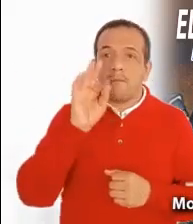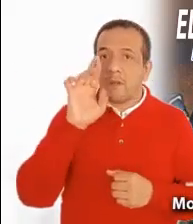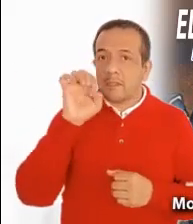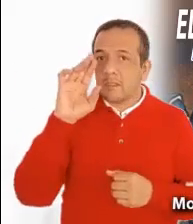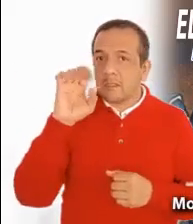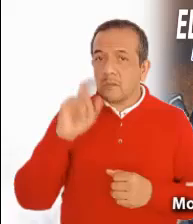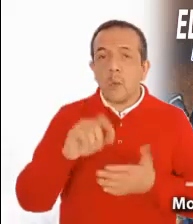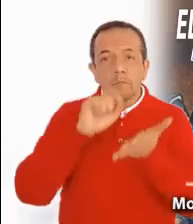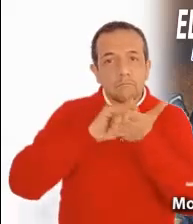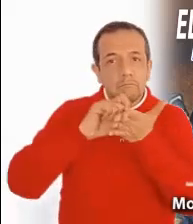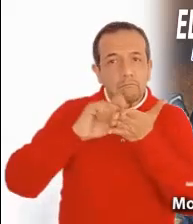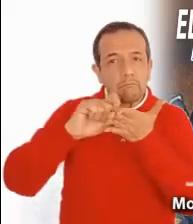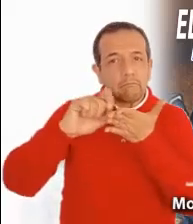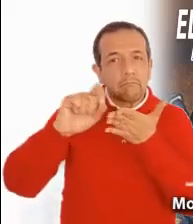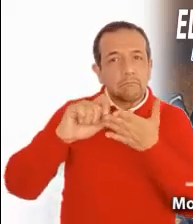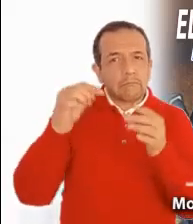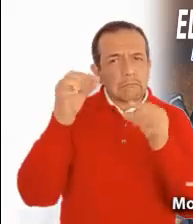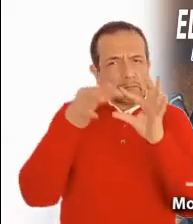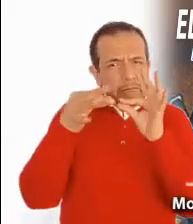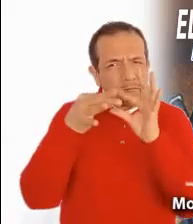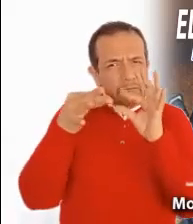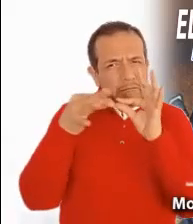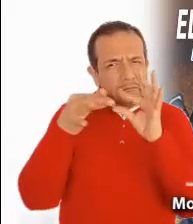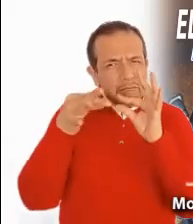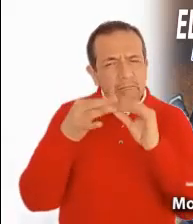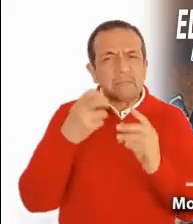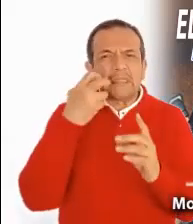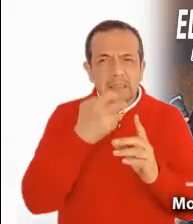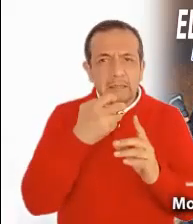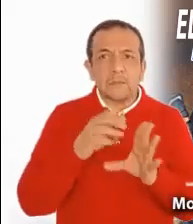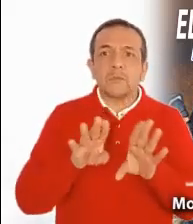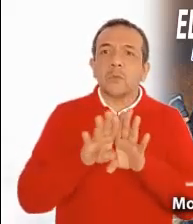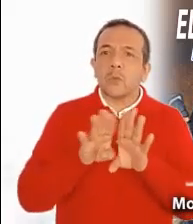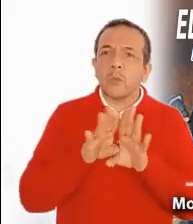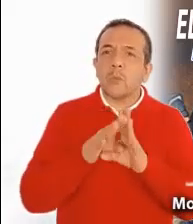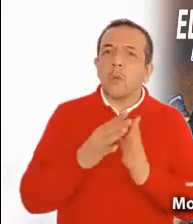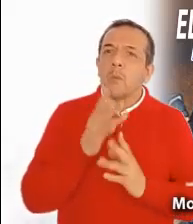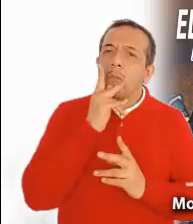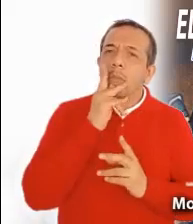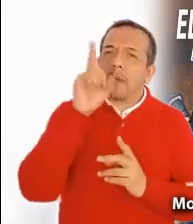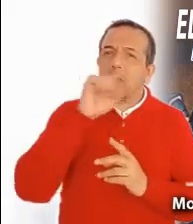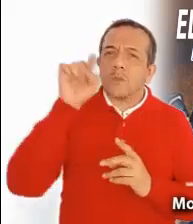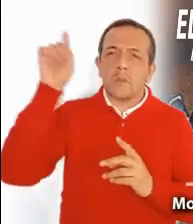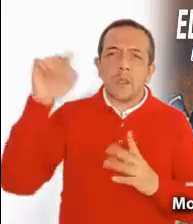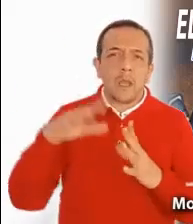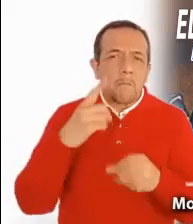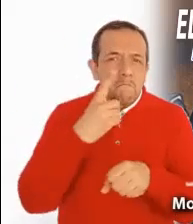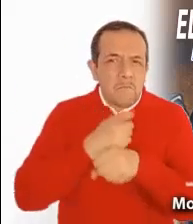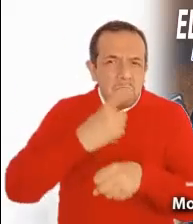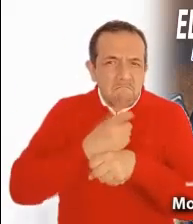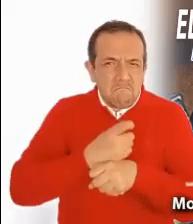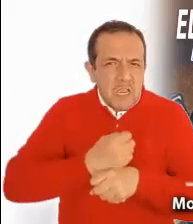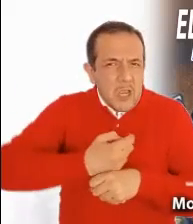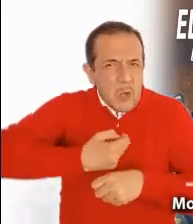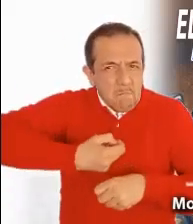ha señalado certeramente esta grandeza de Dios que primerea,